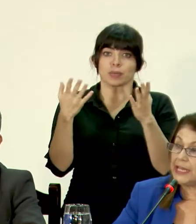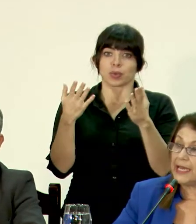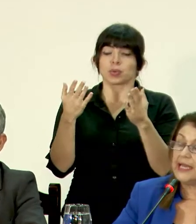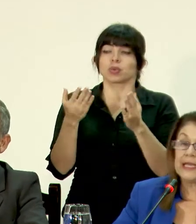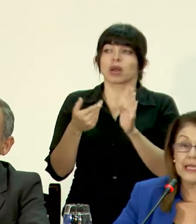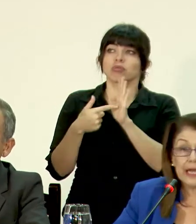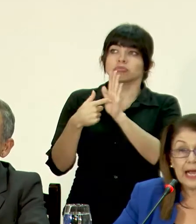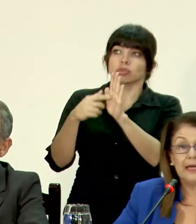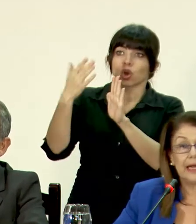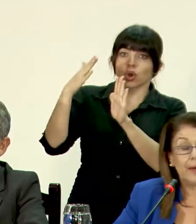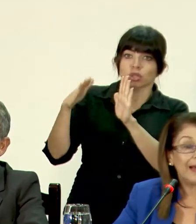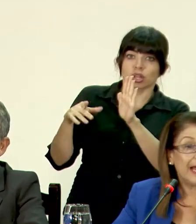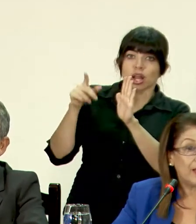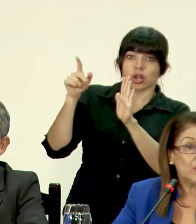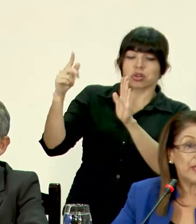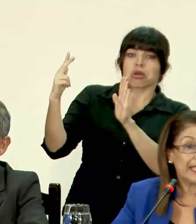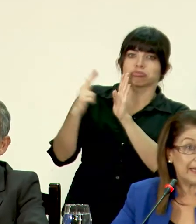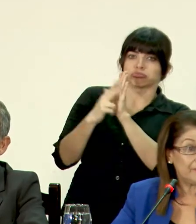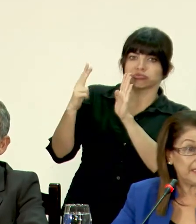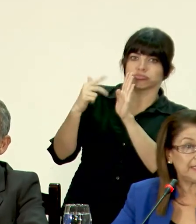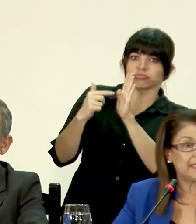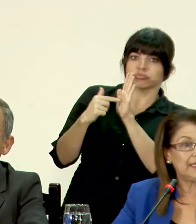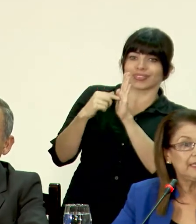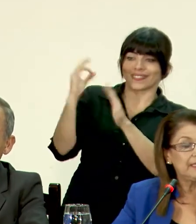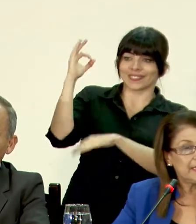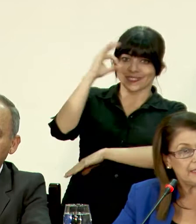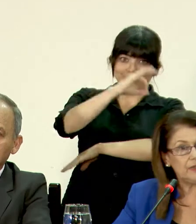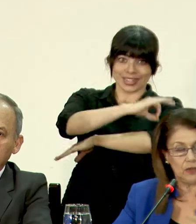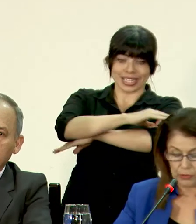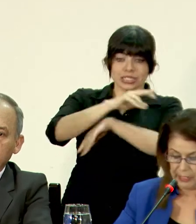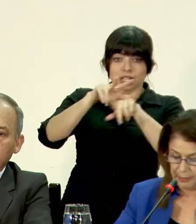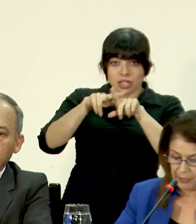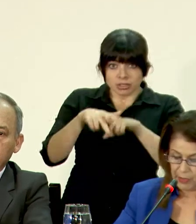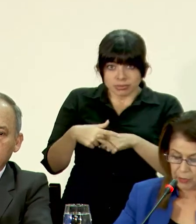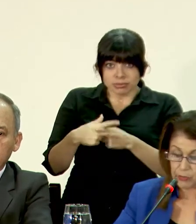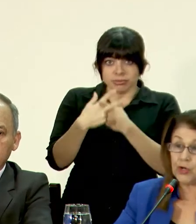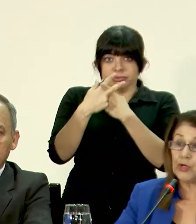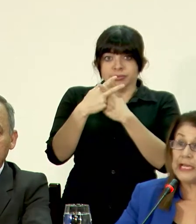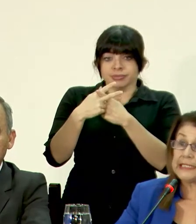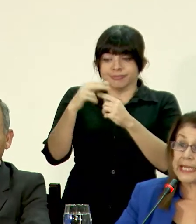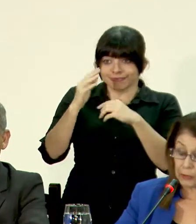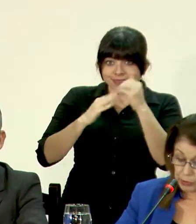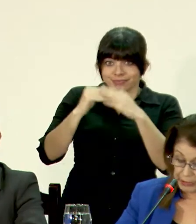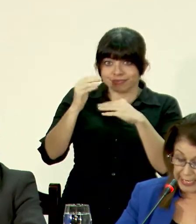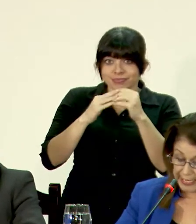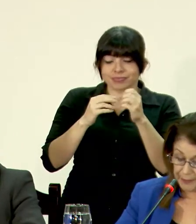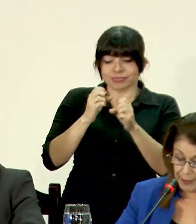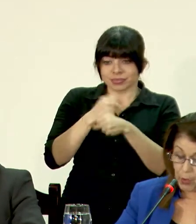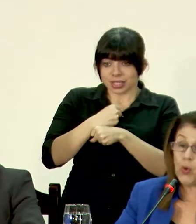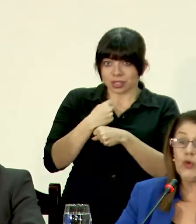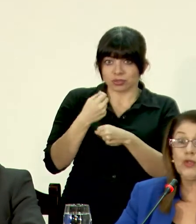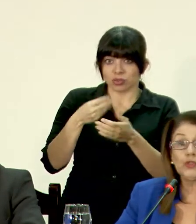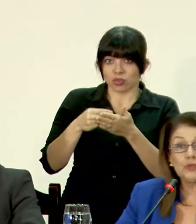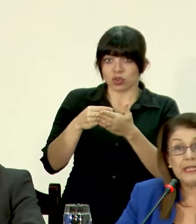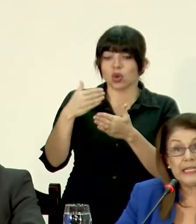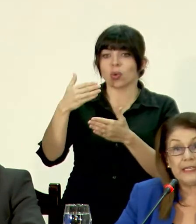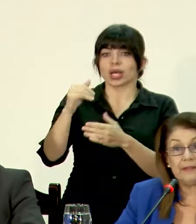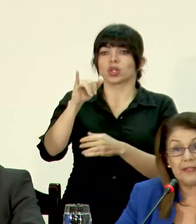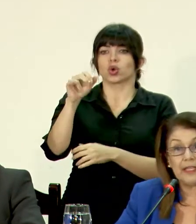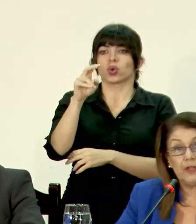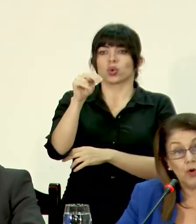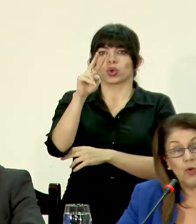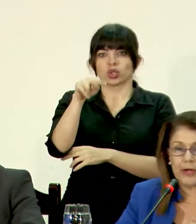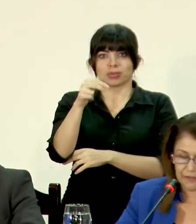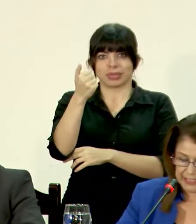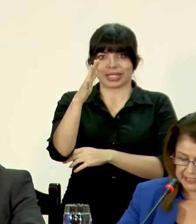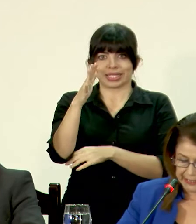Contraloría, quien ha avalado que la fecha de inicio del periodo de ejecución se considere junio 2015